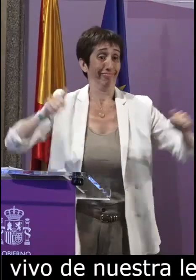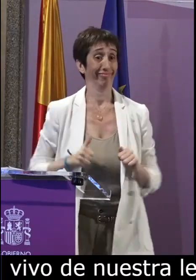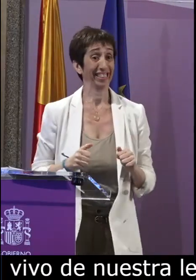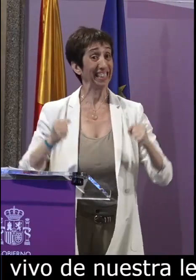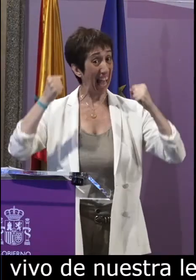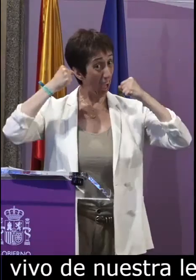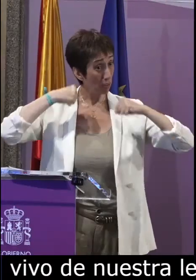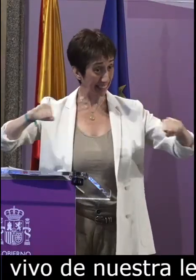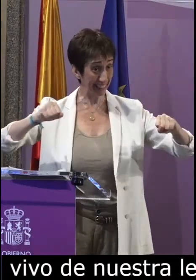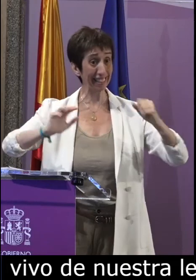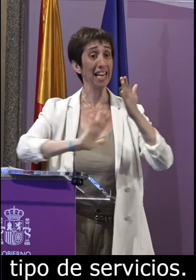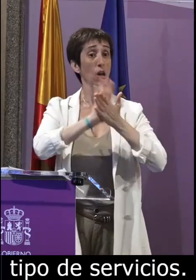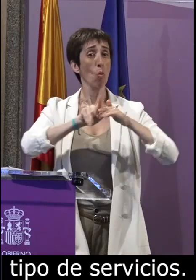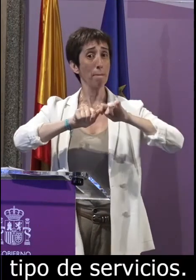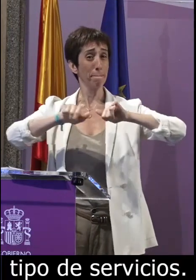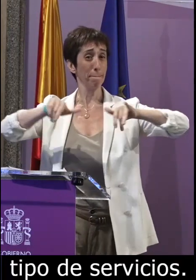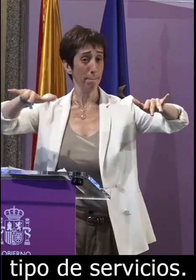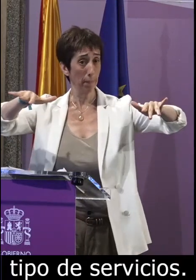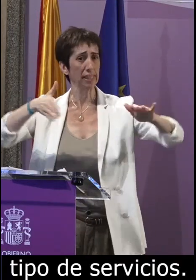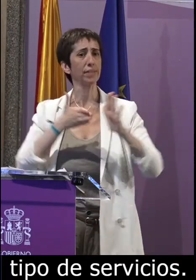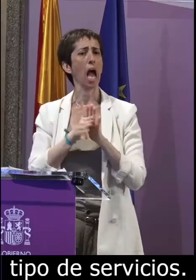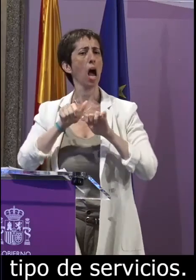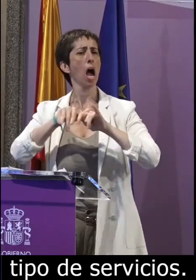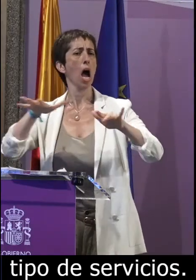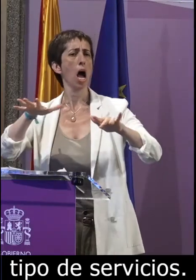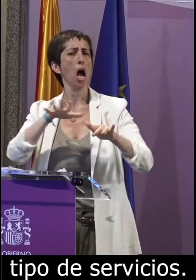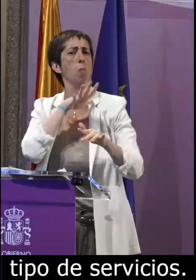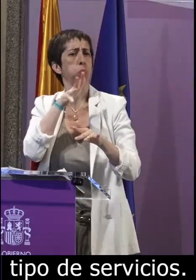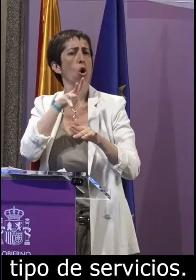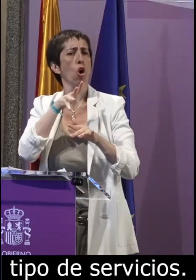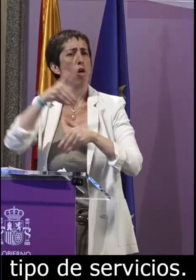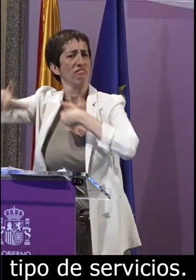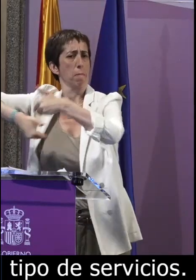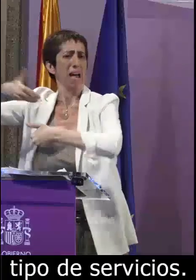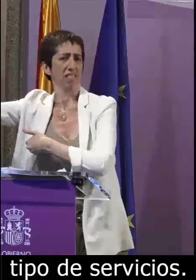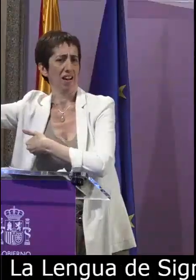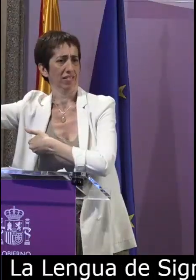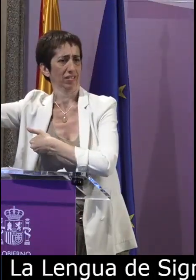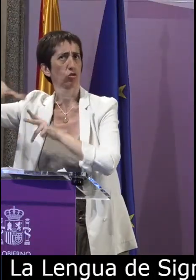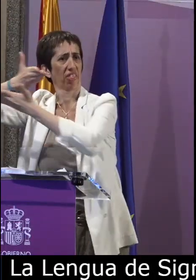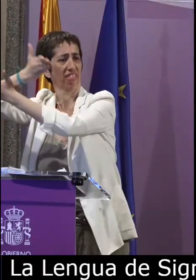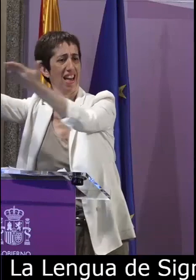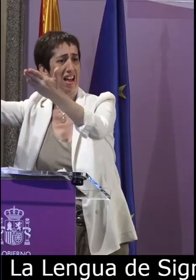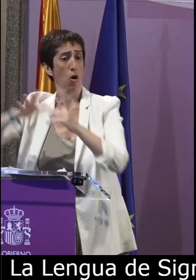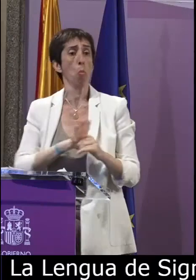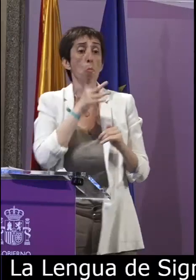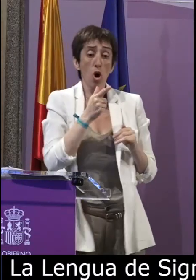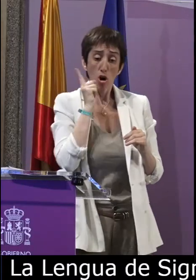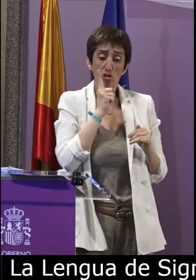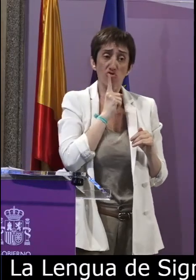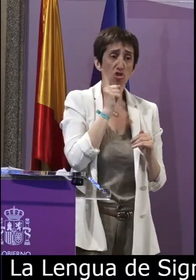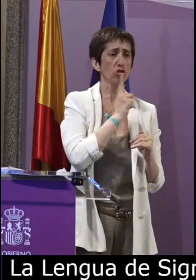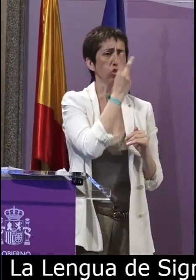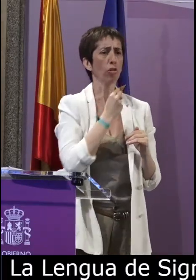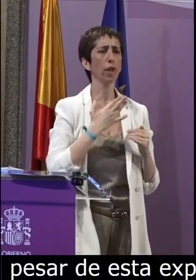la lengua de signos se expande aún así a pesar de esta expansión entendemos que se da porque hay una